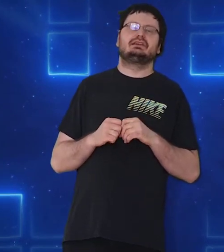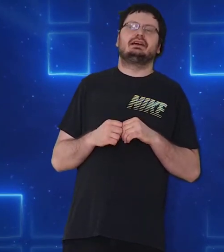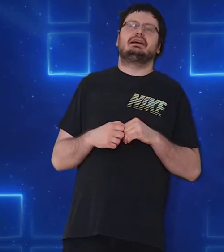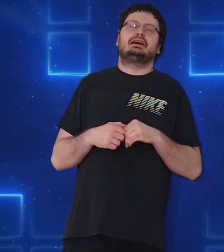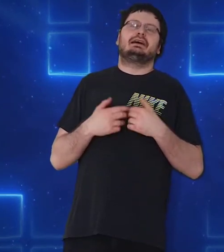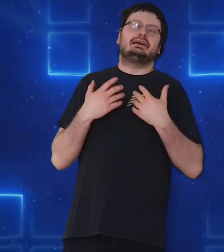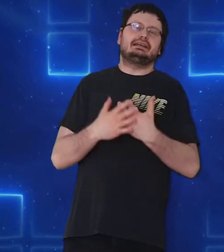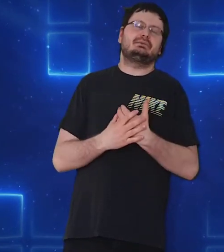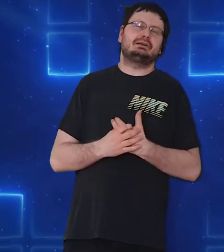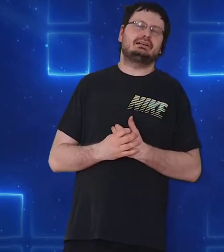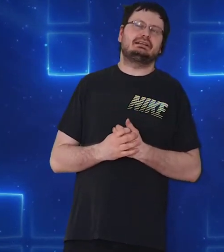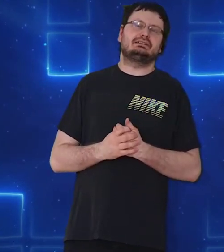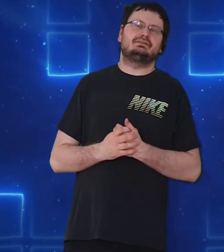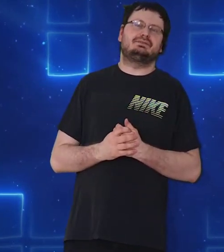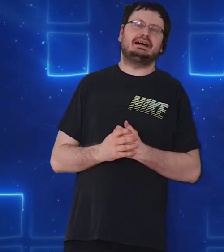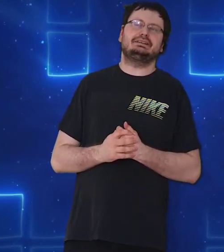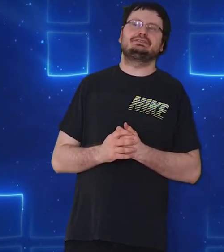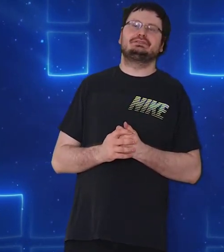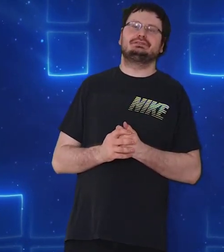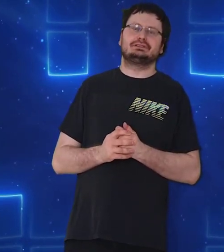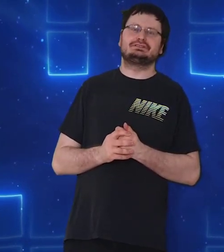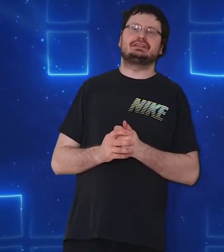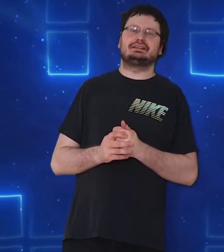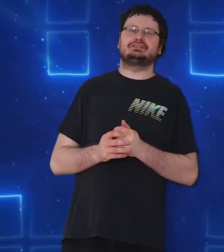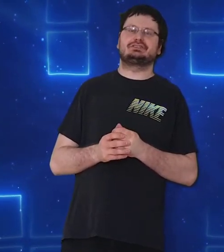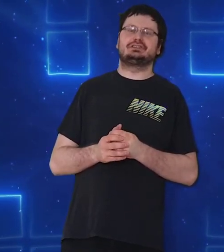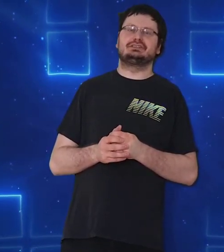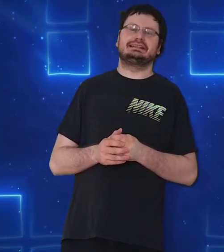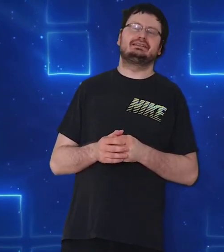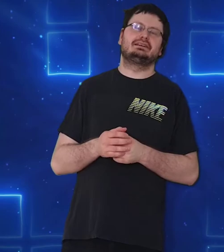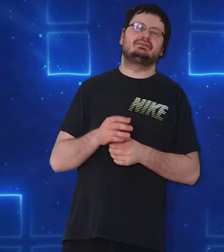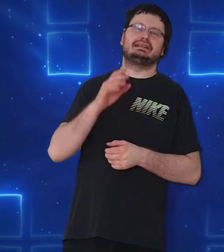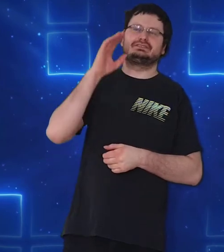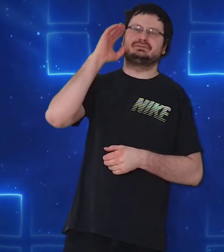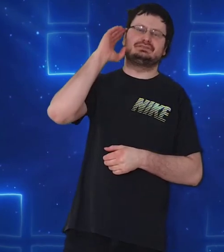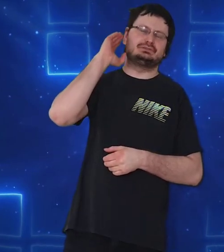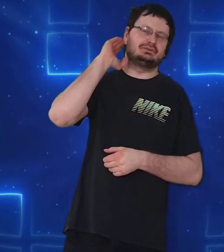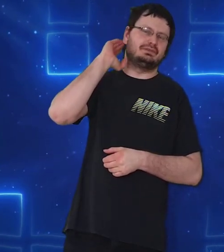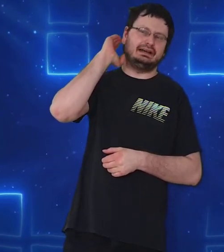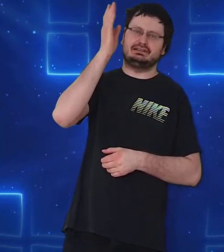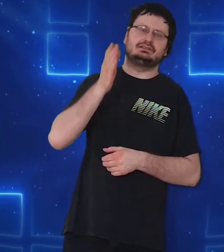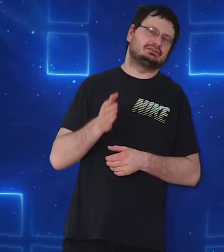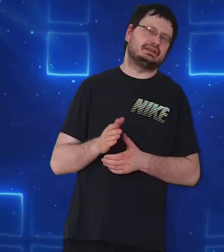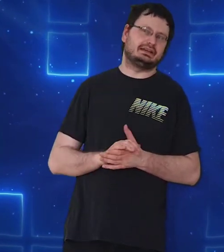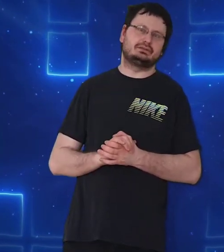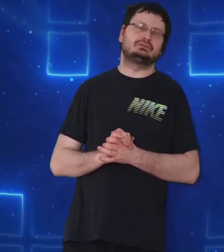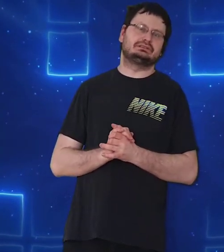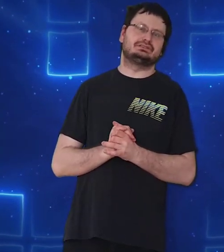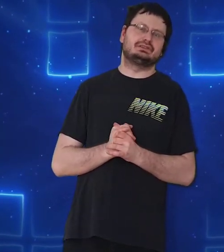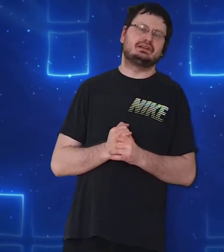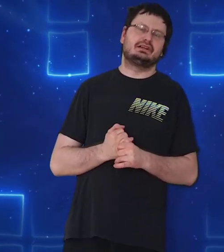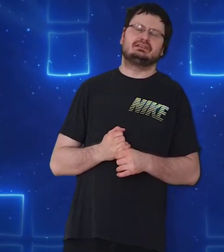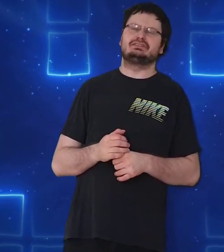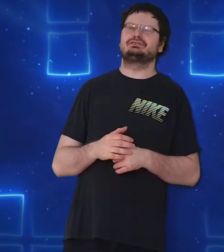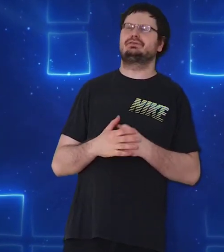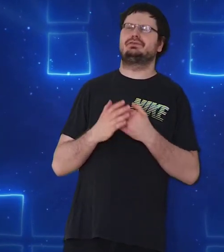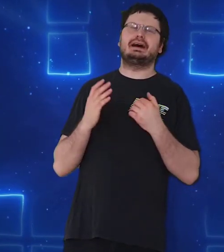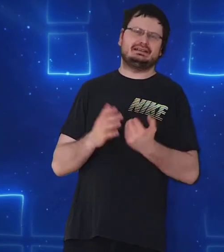Aber ich habe mir gedacht, was nützt es schon, wenn das sowieso weitaus hergeholt ist. Das ist so weit,